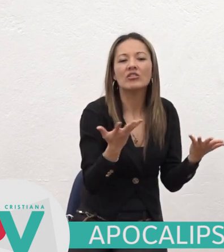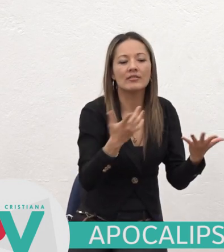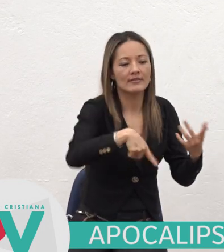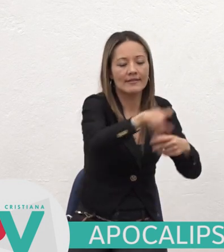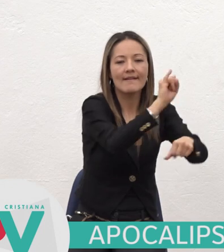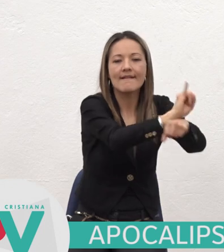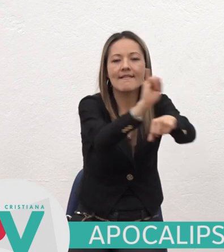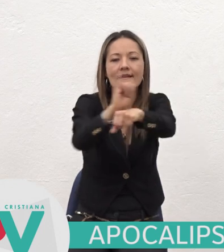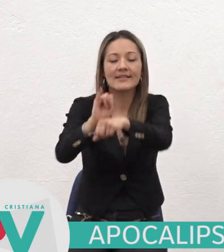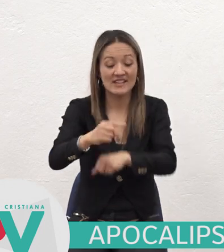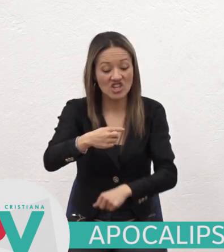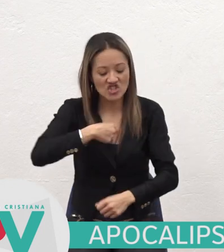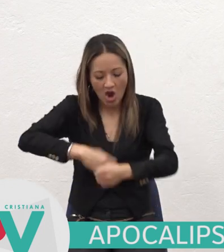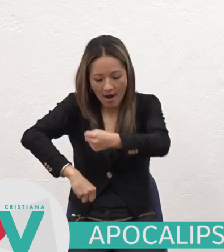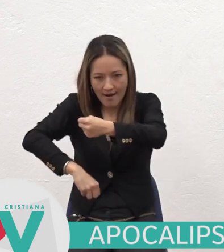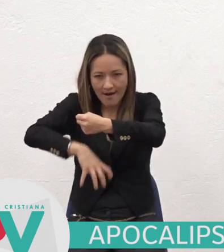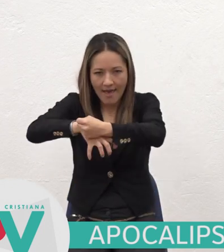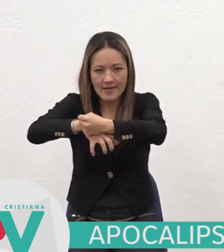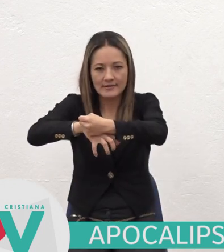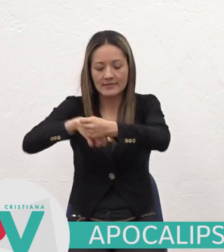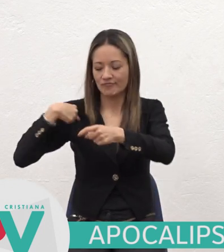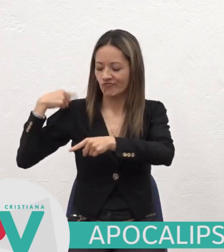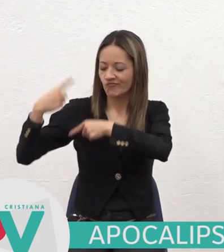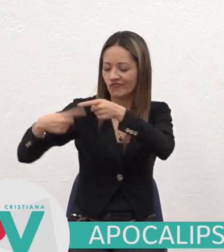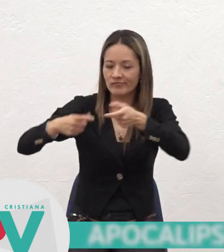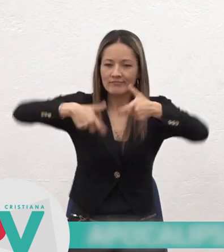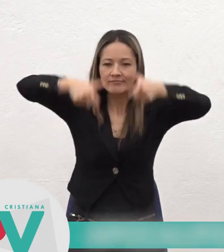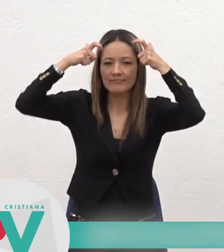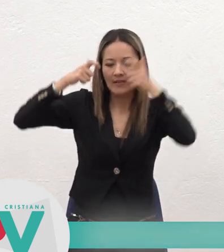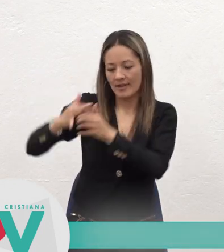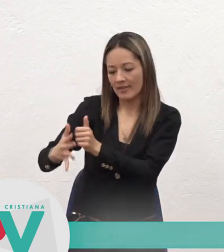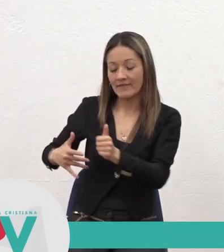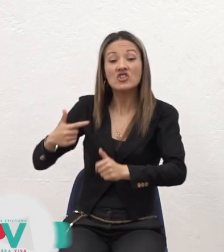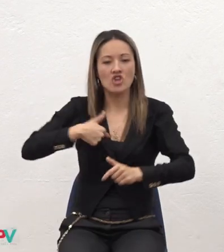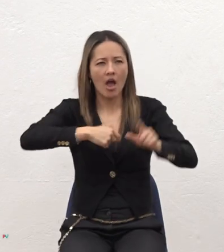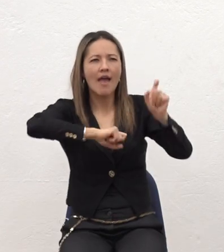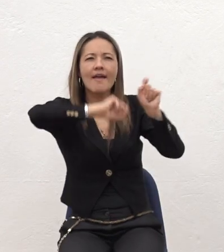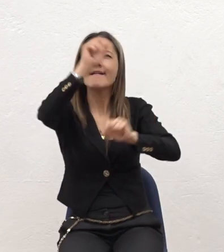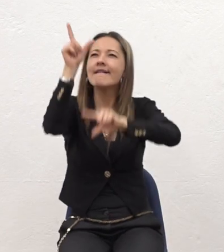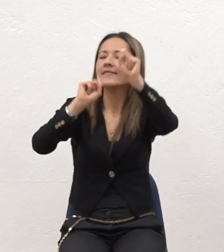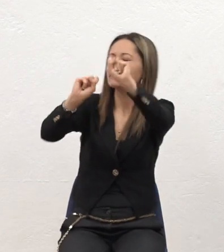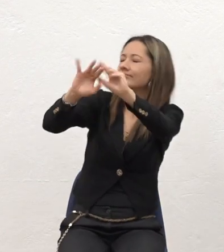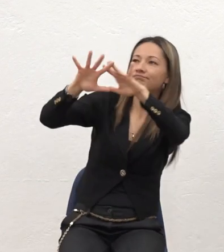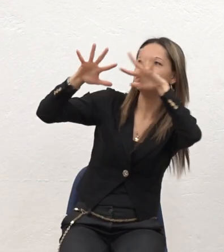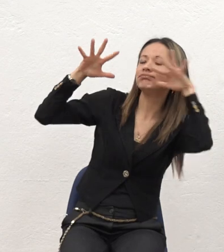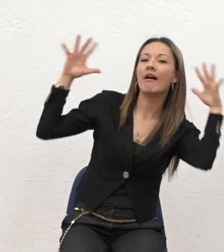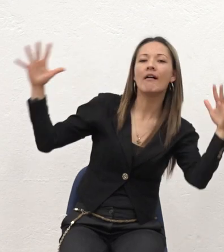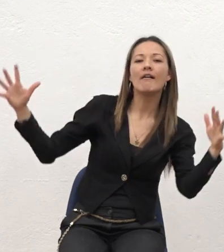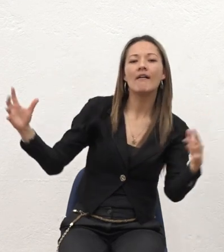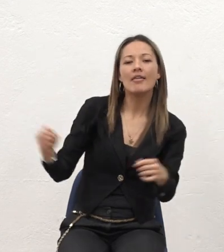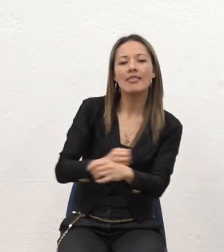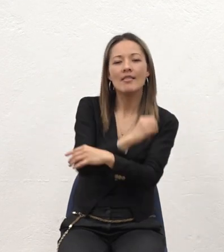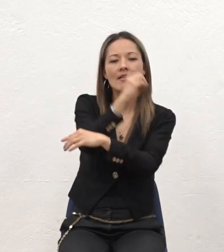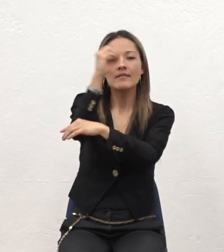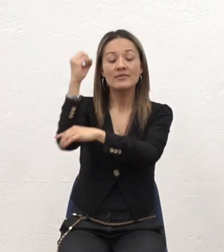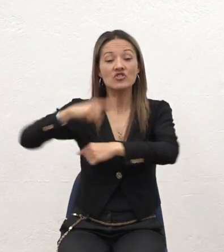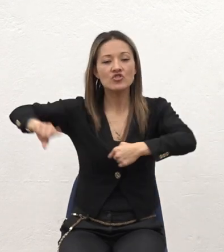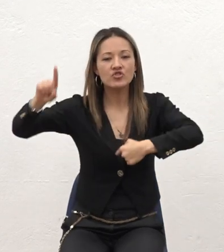soy Las raíces Y el linaje De David La estrella Resplandeciente De la mañana Yo Jesús El primero